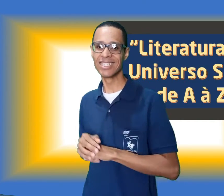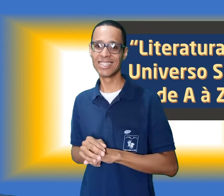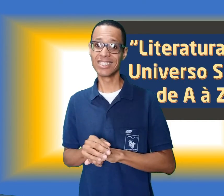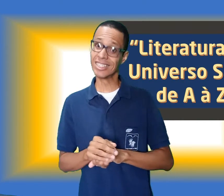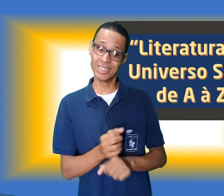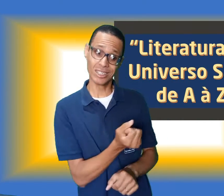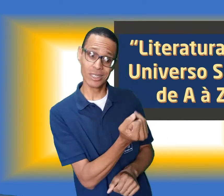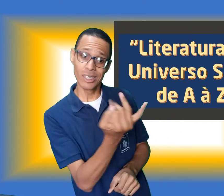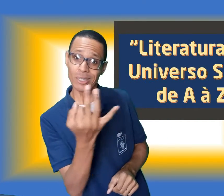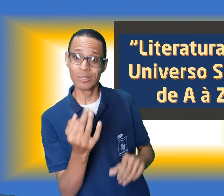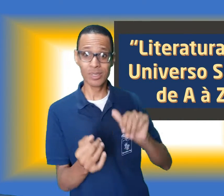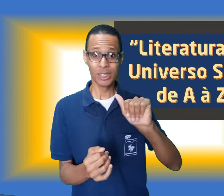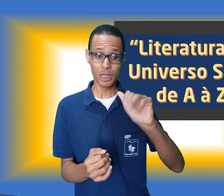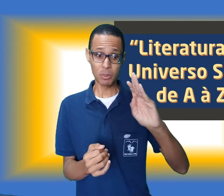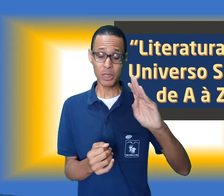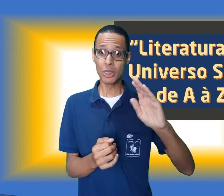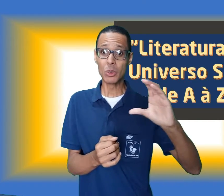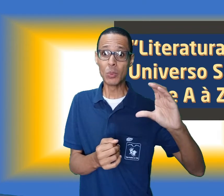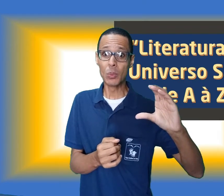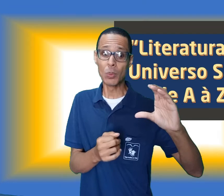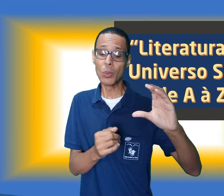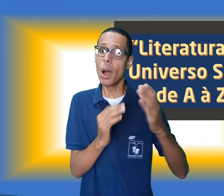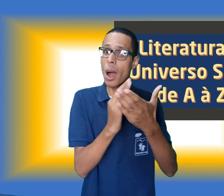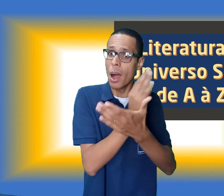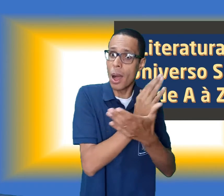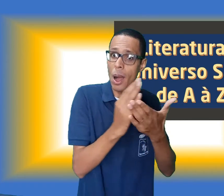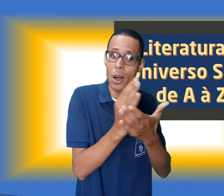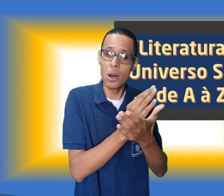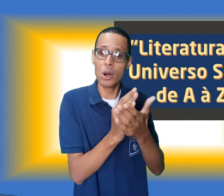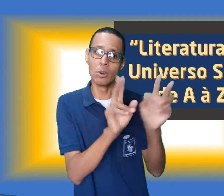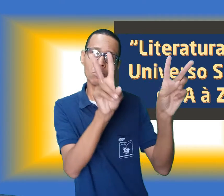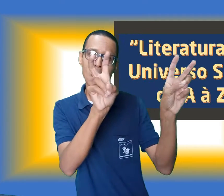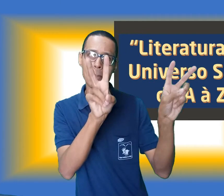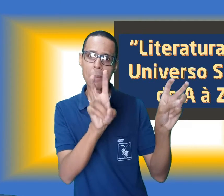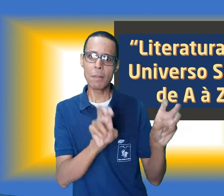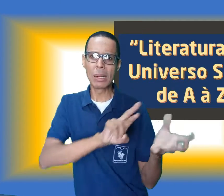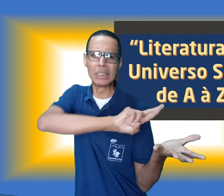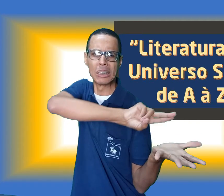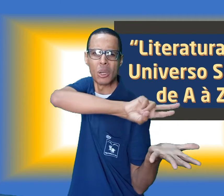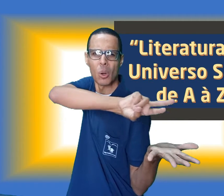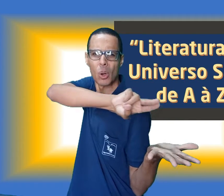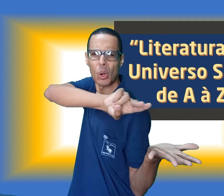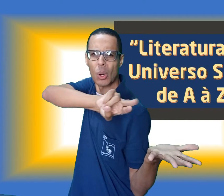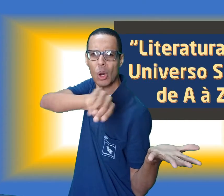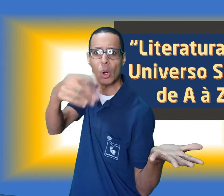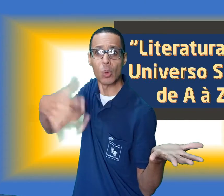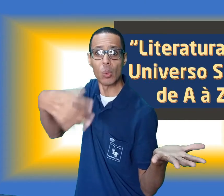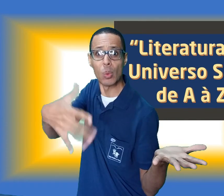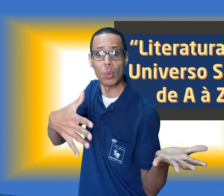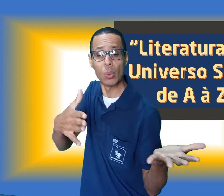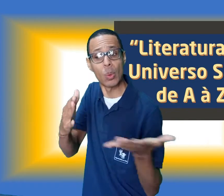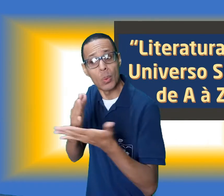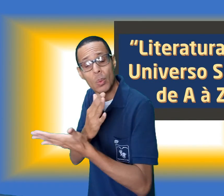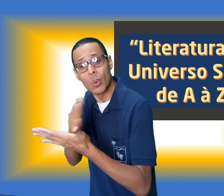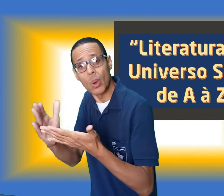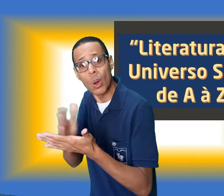algumas não teremos tantos títulos, mas o mais é a obra. Na descrição aqui